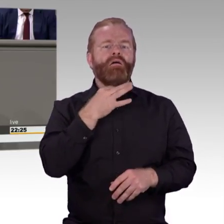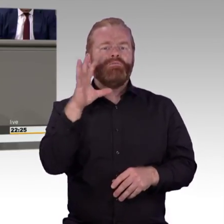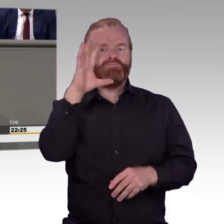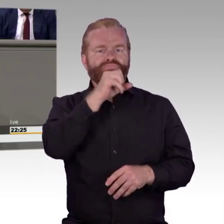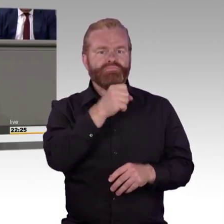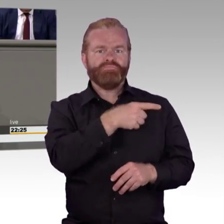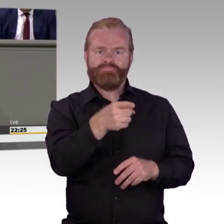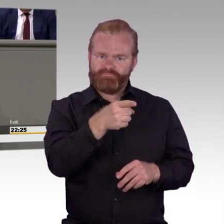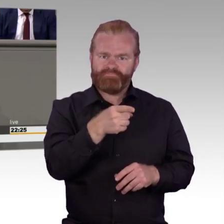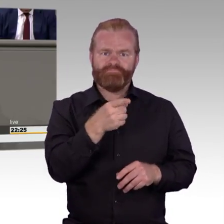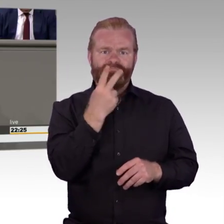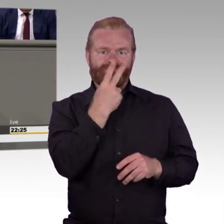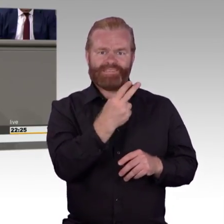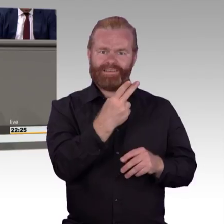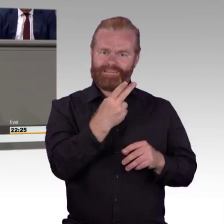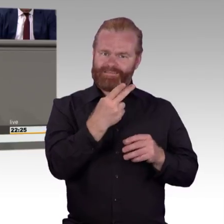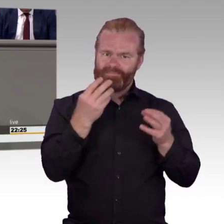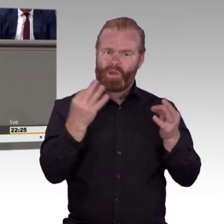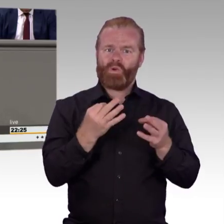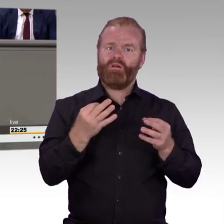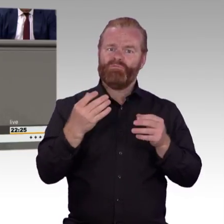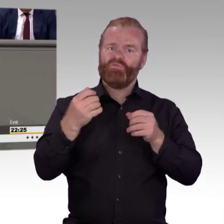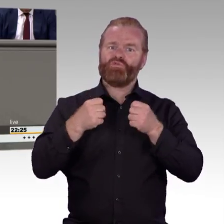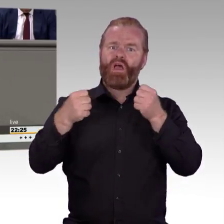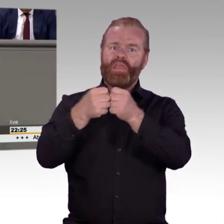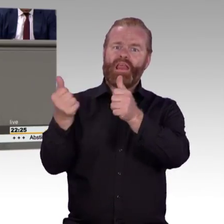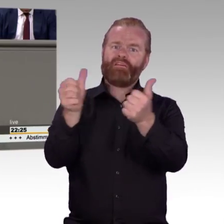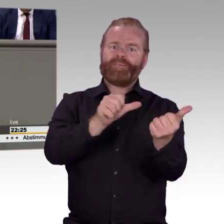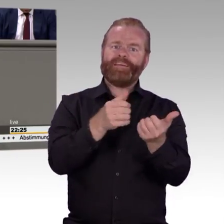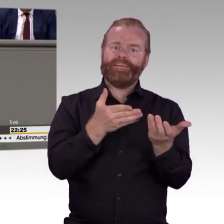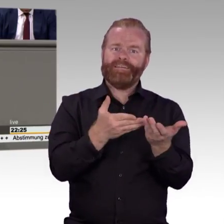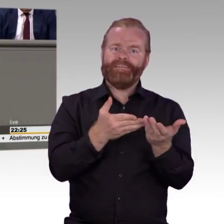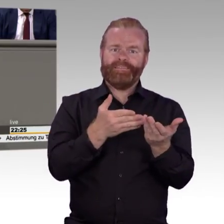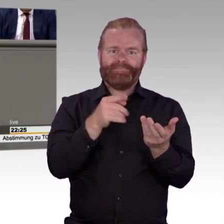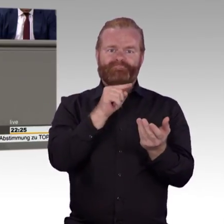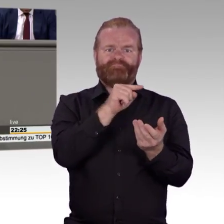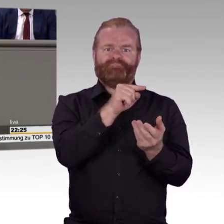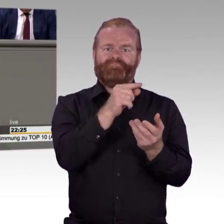Ausbildungsinitiative gestartet. Und deswegen ist es auch wichtig und wertvoll, dass diese Initiative verlängert wird.